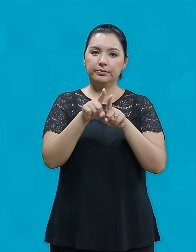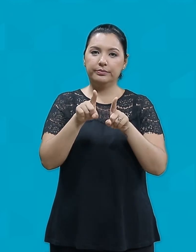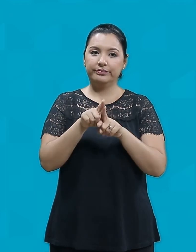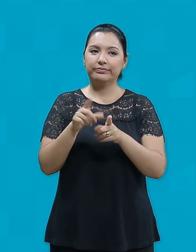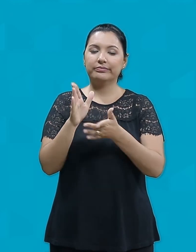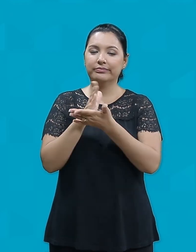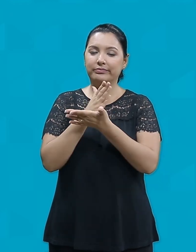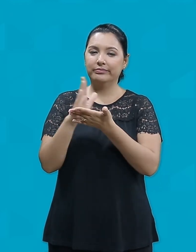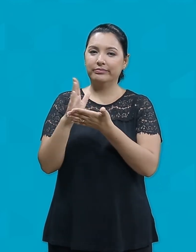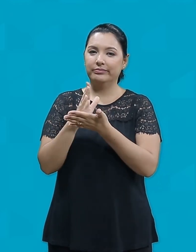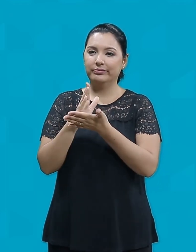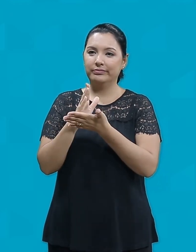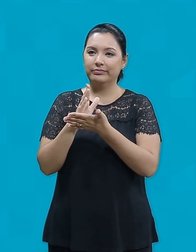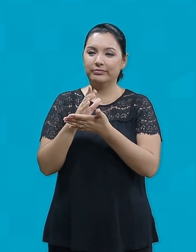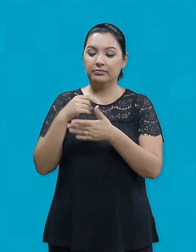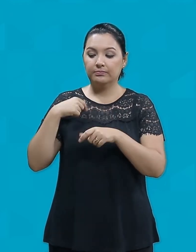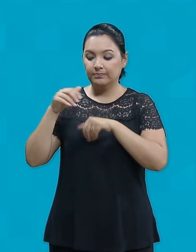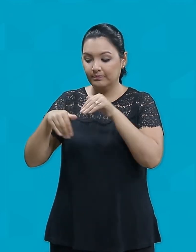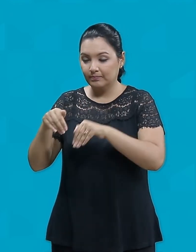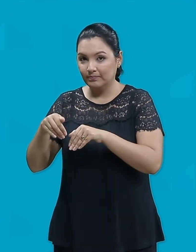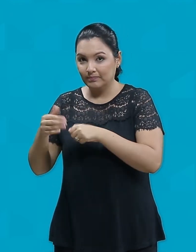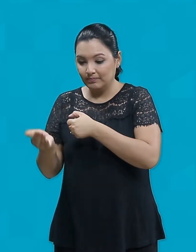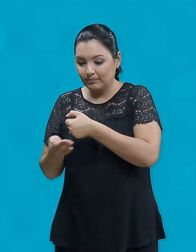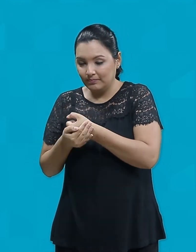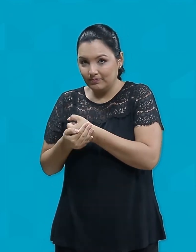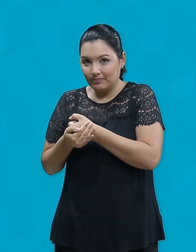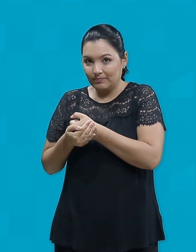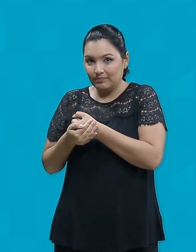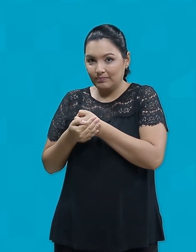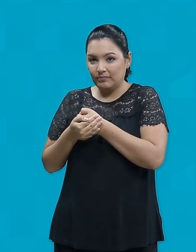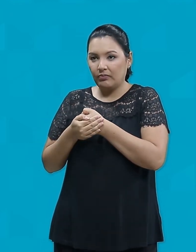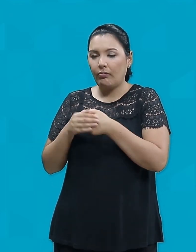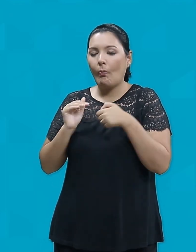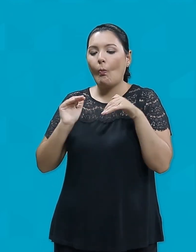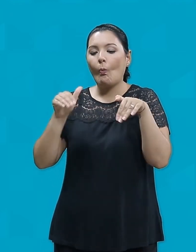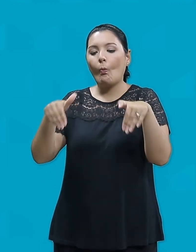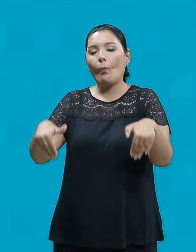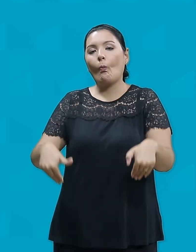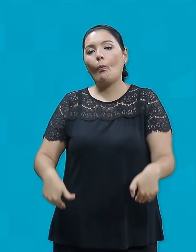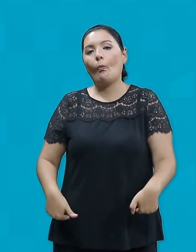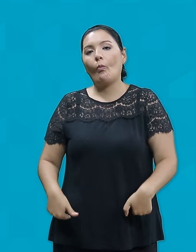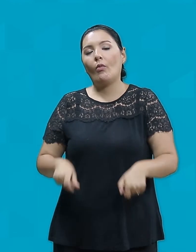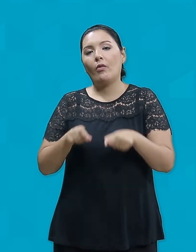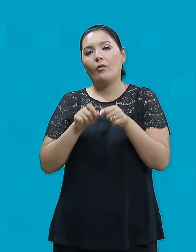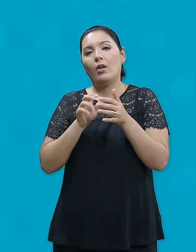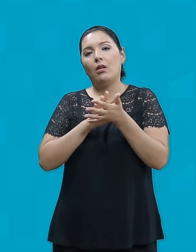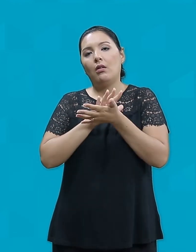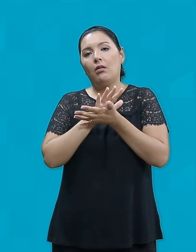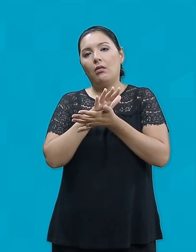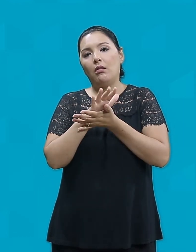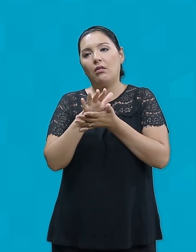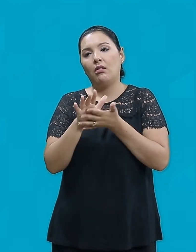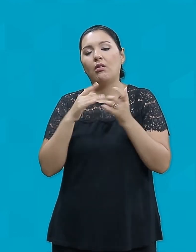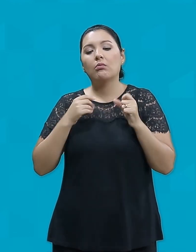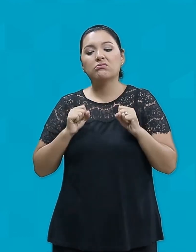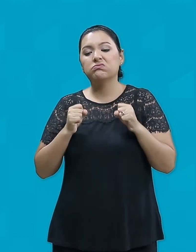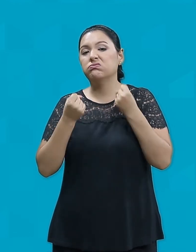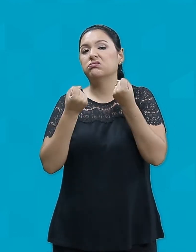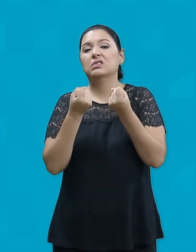os que enterram seus talentos Se acomodam e não fazem nenhum esforço Para